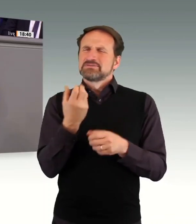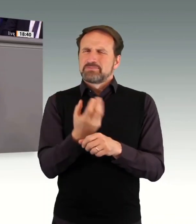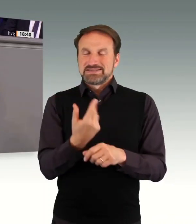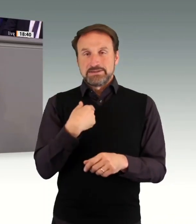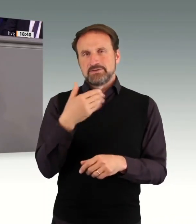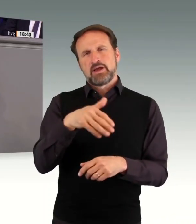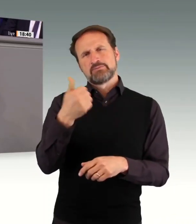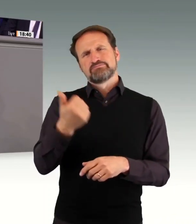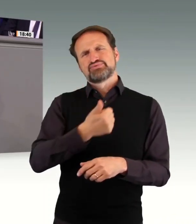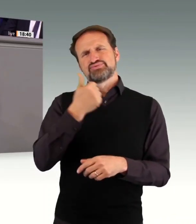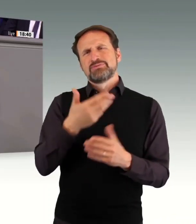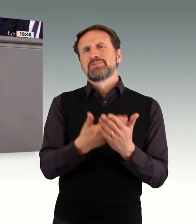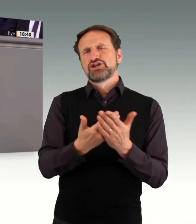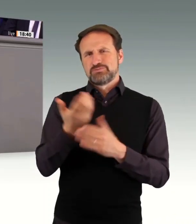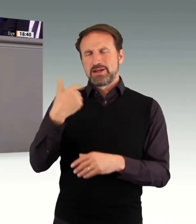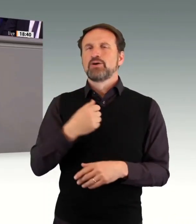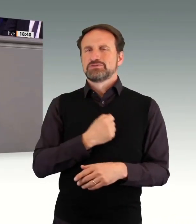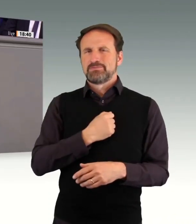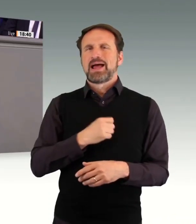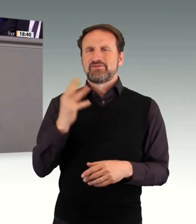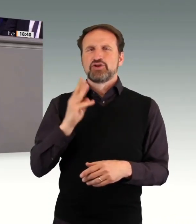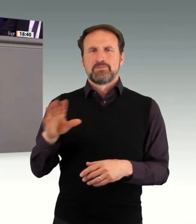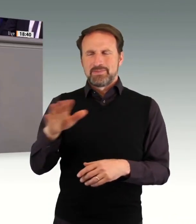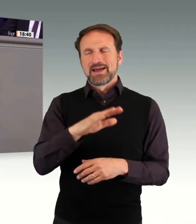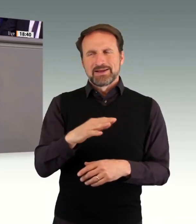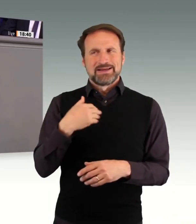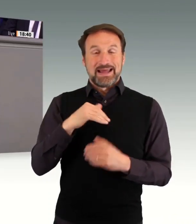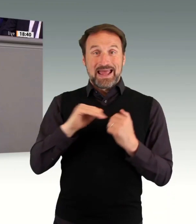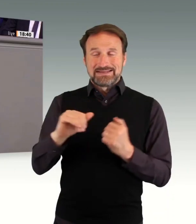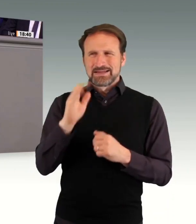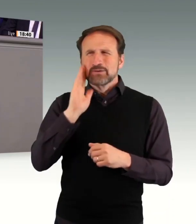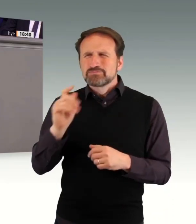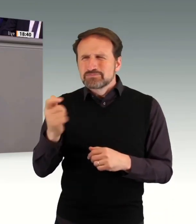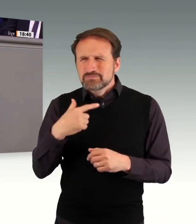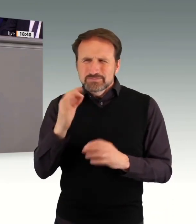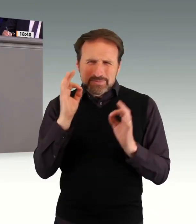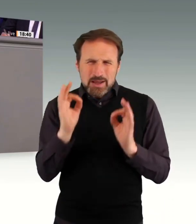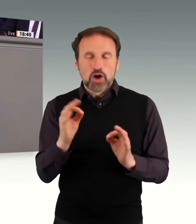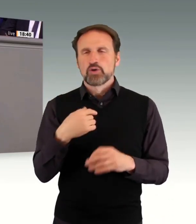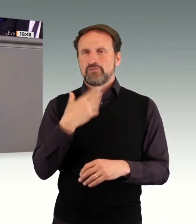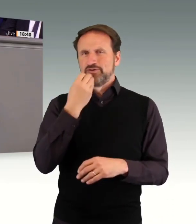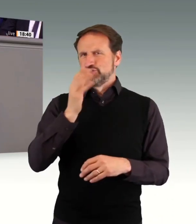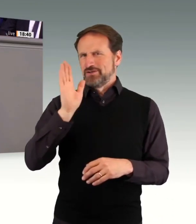heute noch mal kommen lassen, damit ich nicht falsches Zeug erzähle. Mache ich ja nicht.